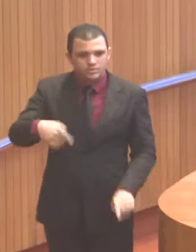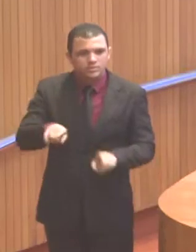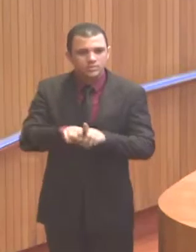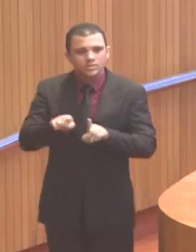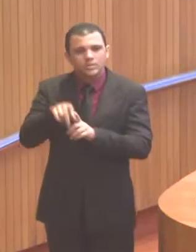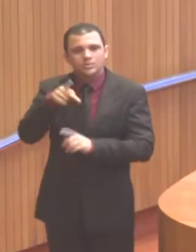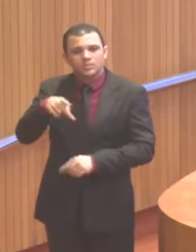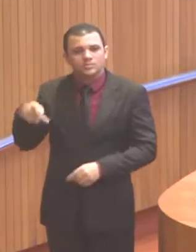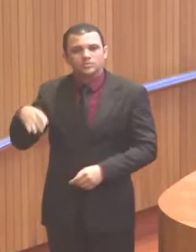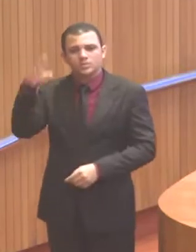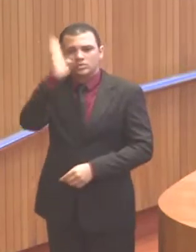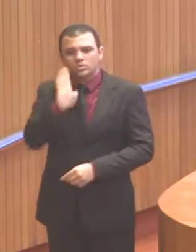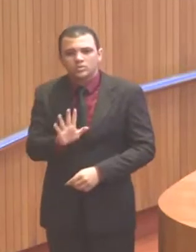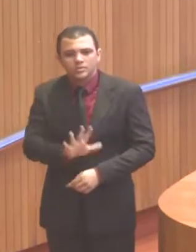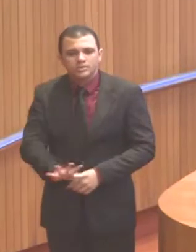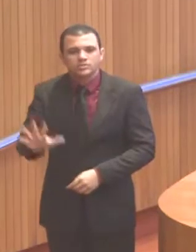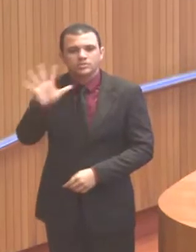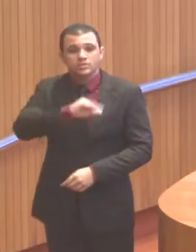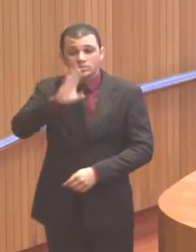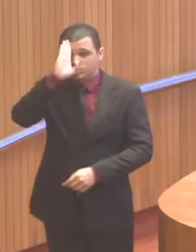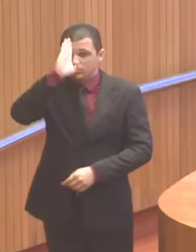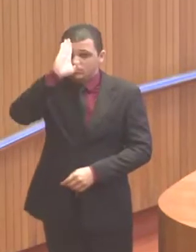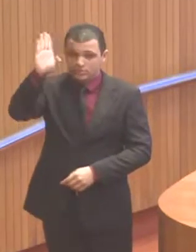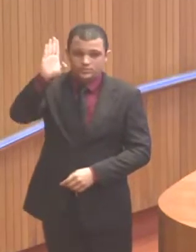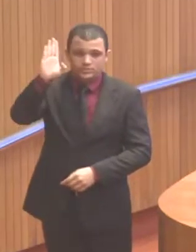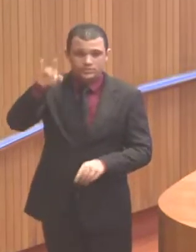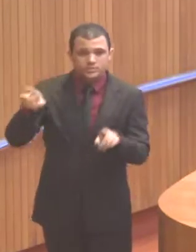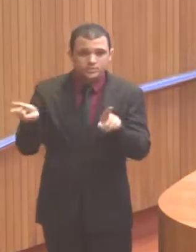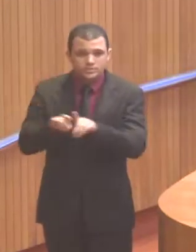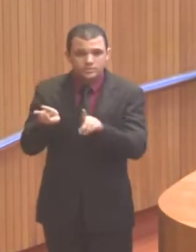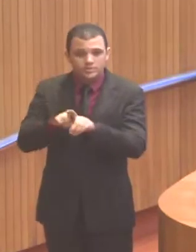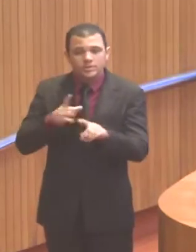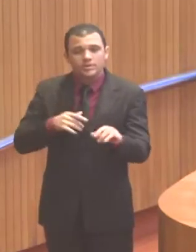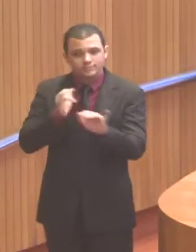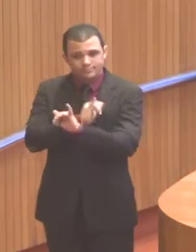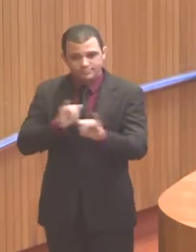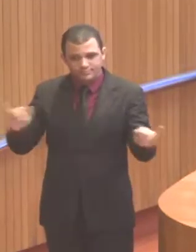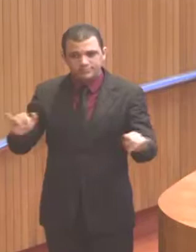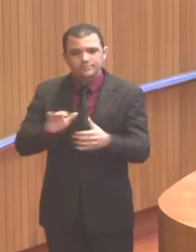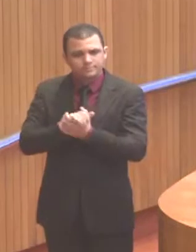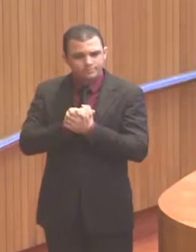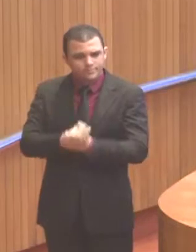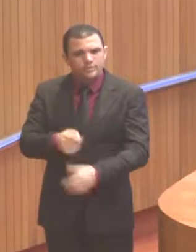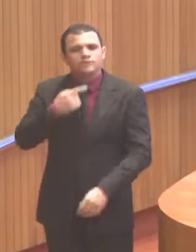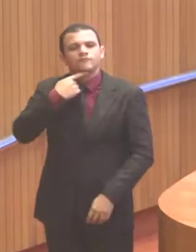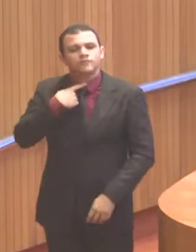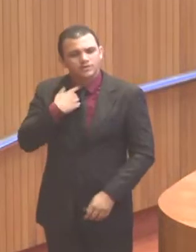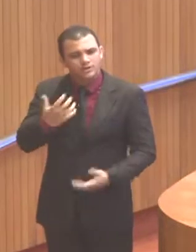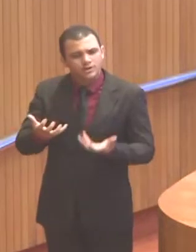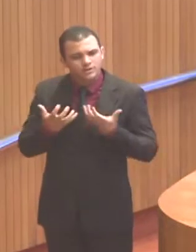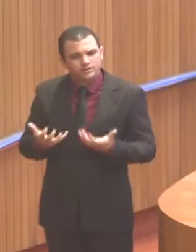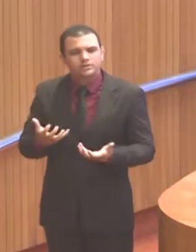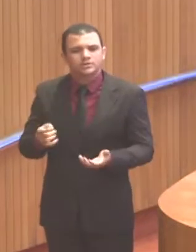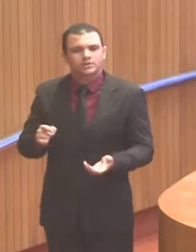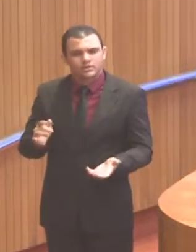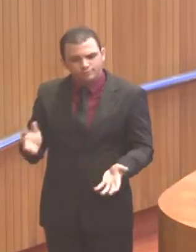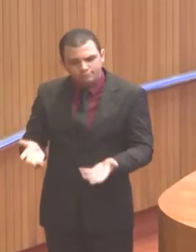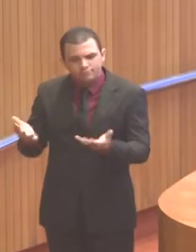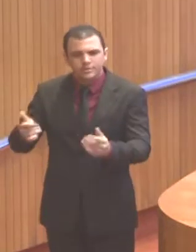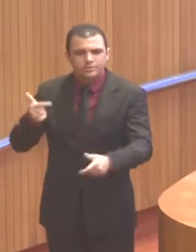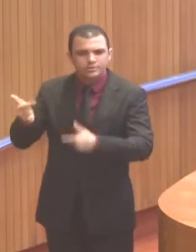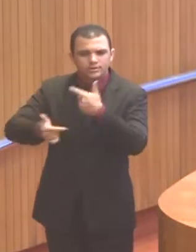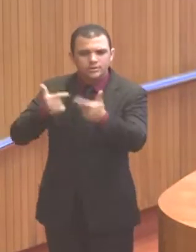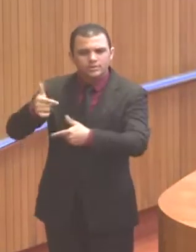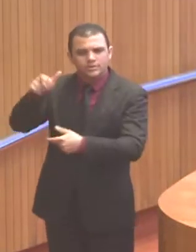de todo o país e, acima de tudo, também reafirmar a nossa torcida e o nosso trabalho em prol da valorização